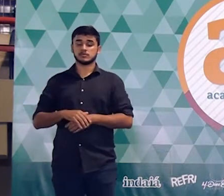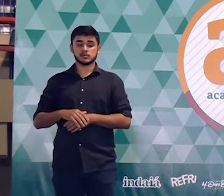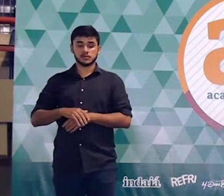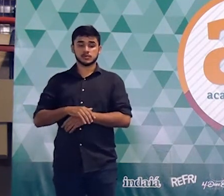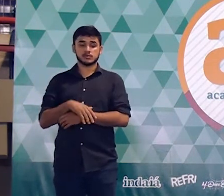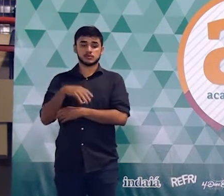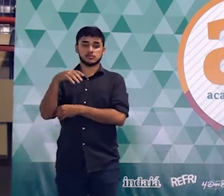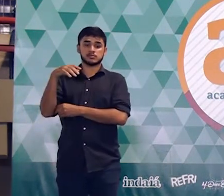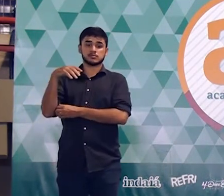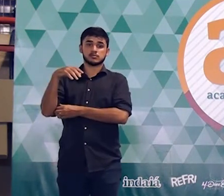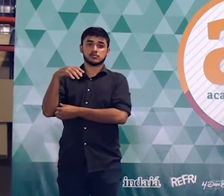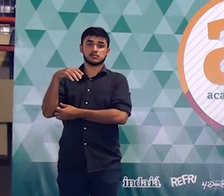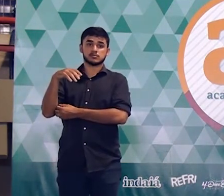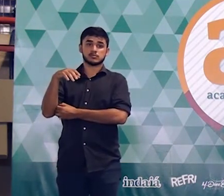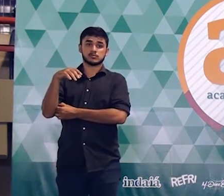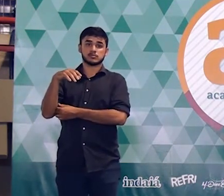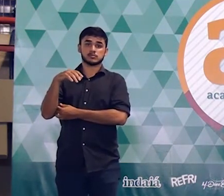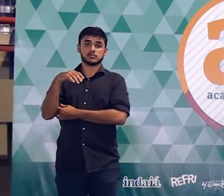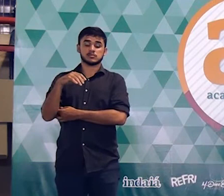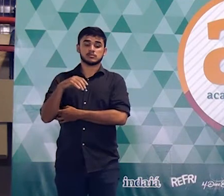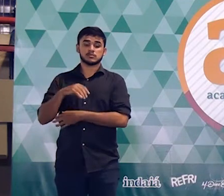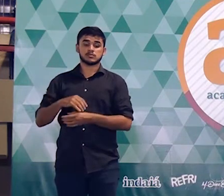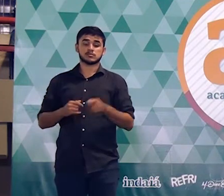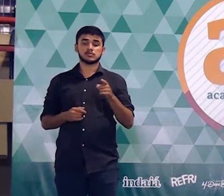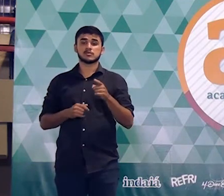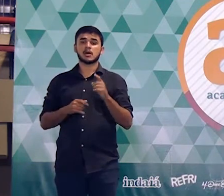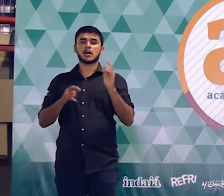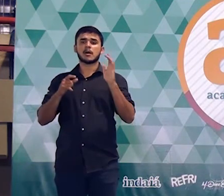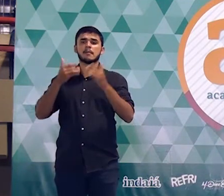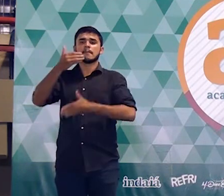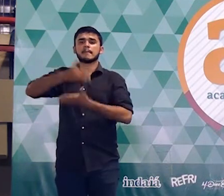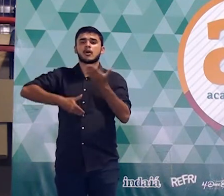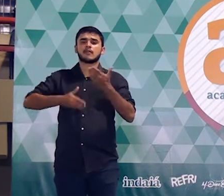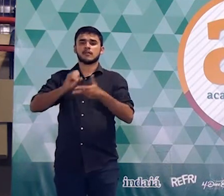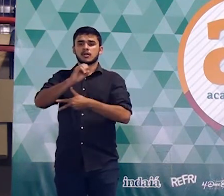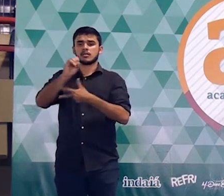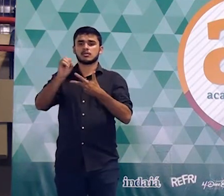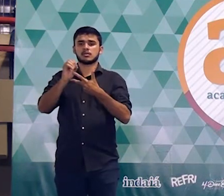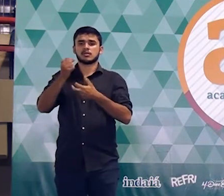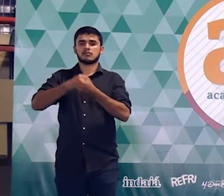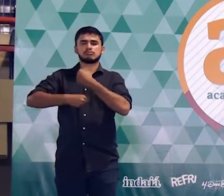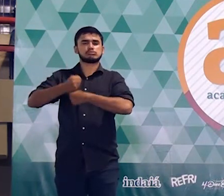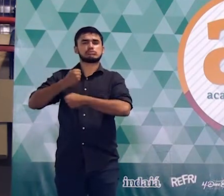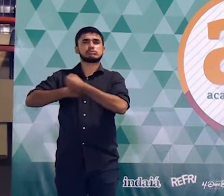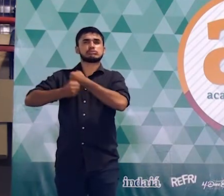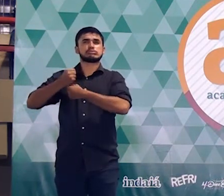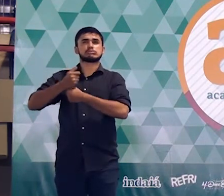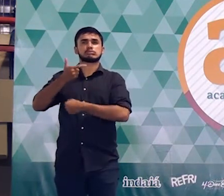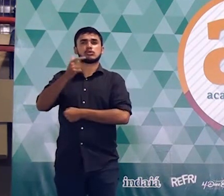Questão 4. Prova do Enem de 2015. Dois anos atrás, ó.